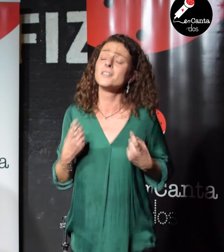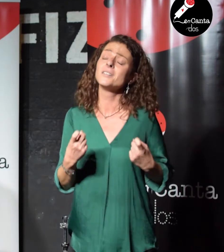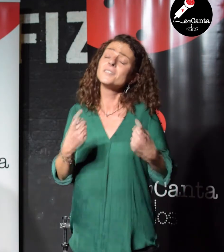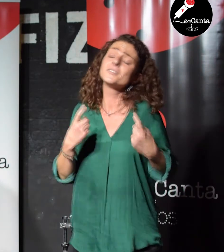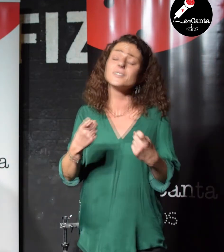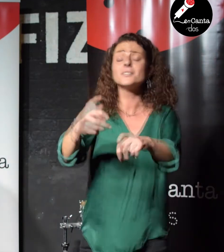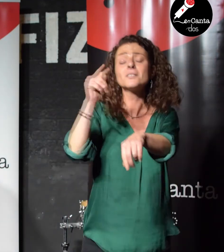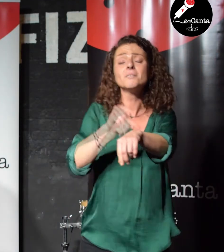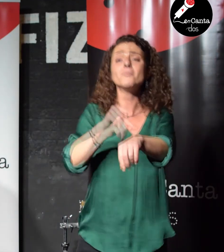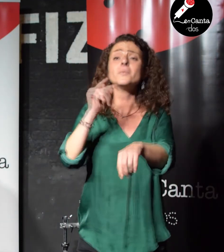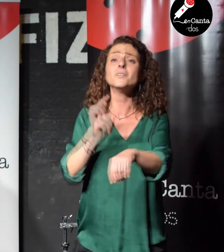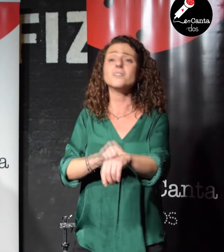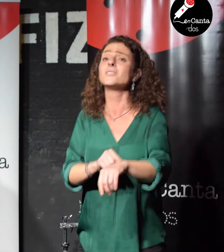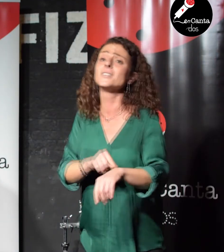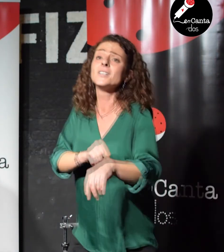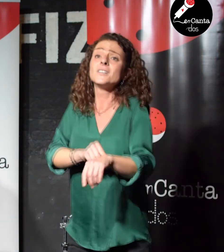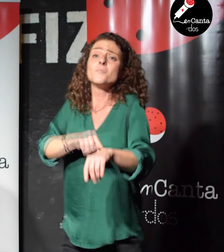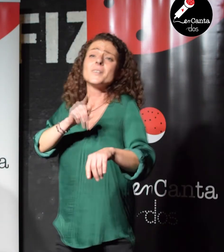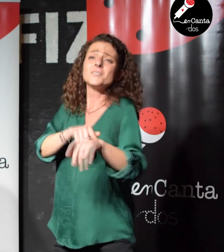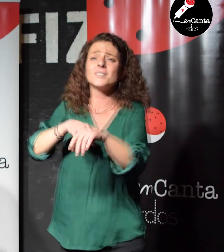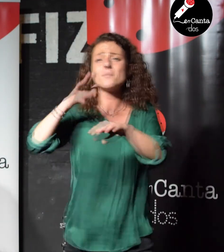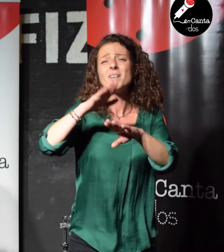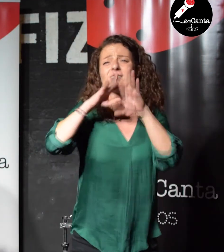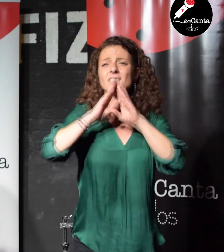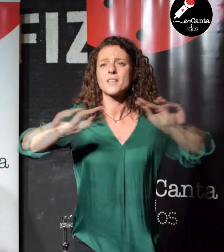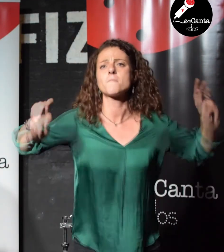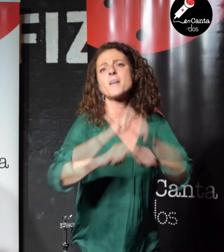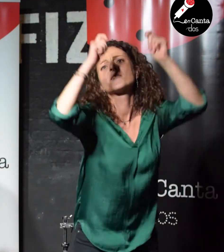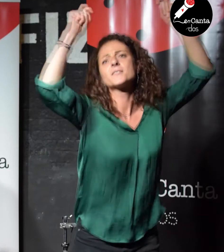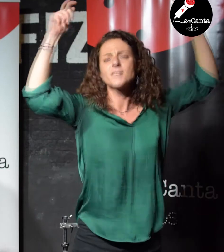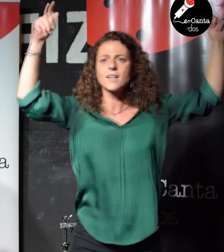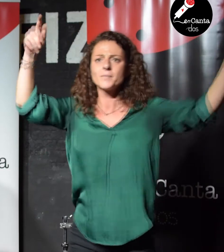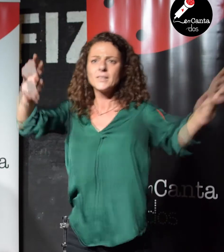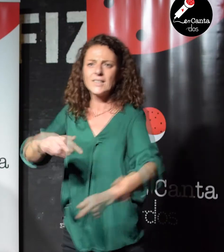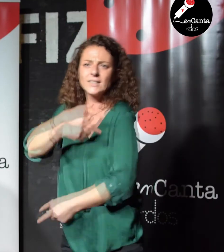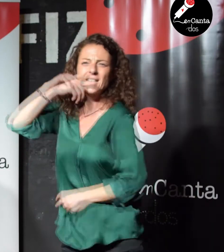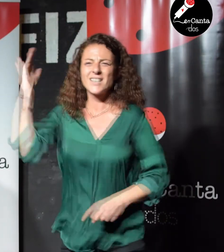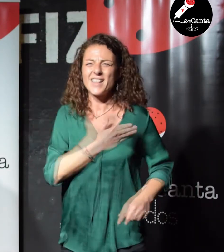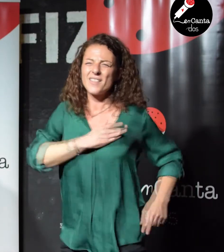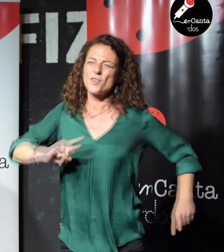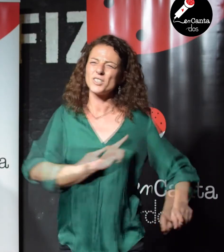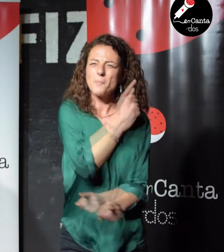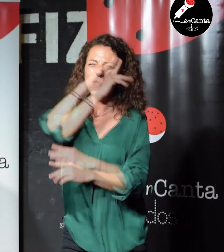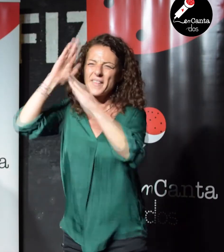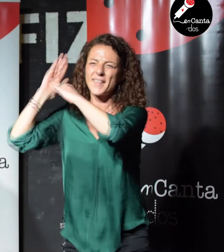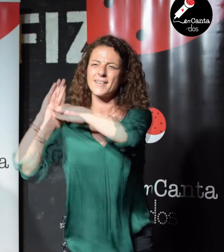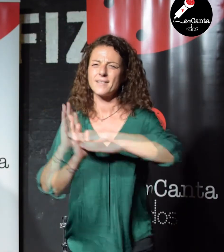necesito tiempo pa' romper con el silencio y apartar lo que me ha herido sin piedad